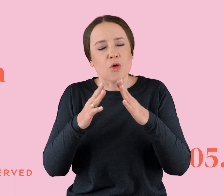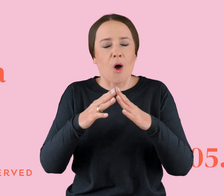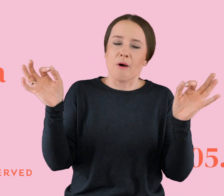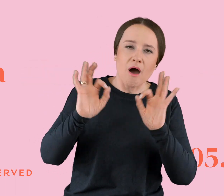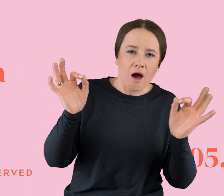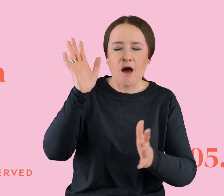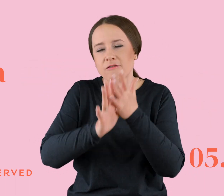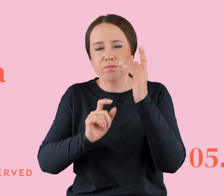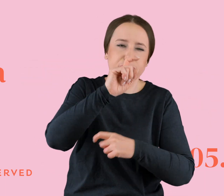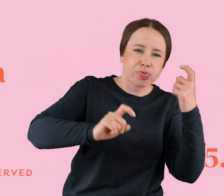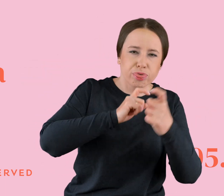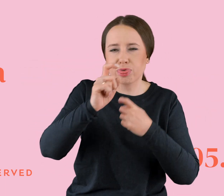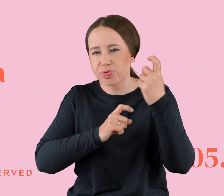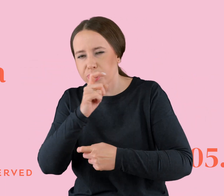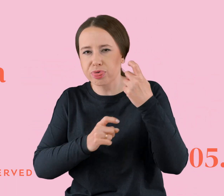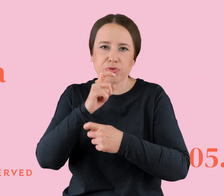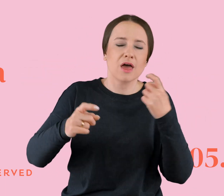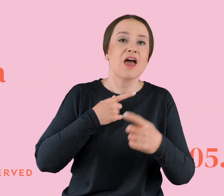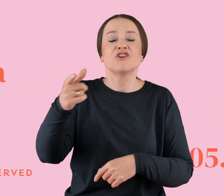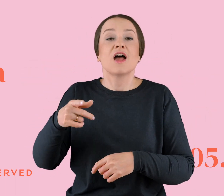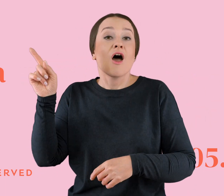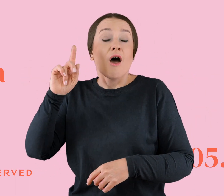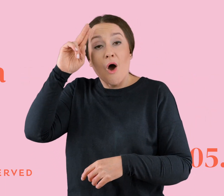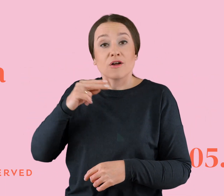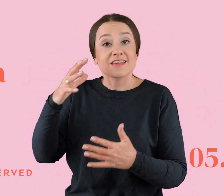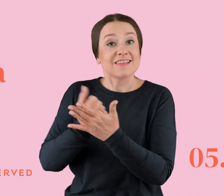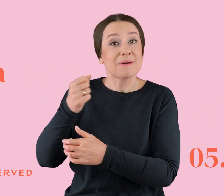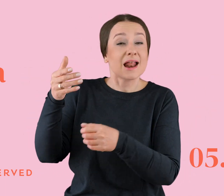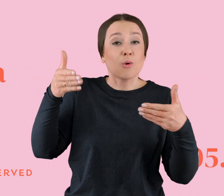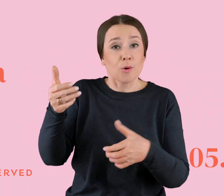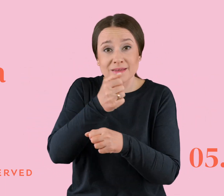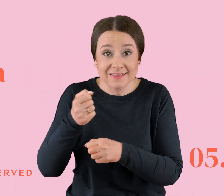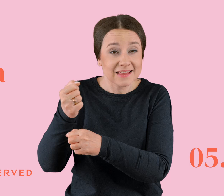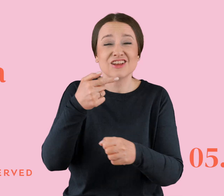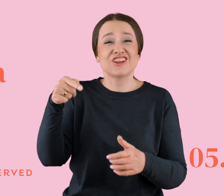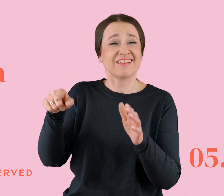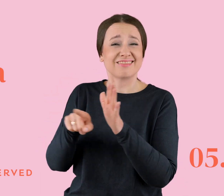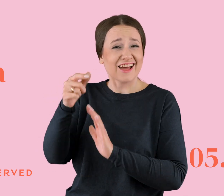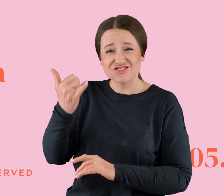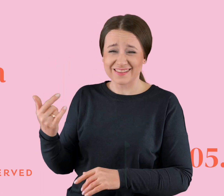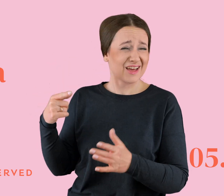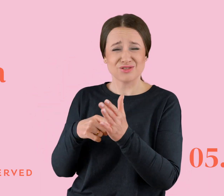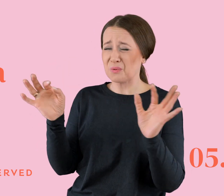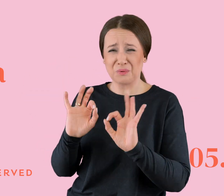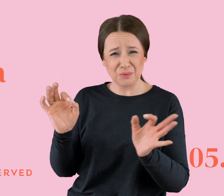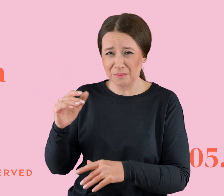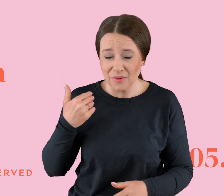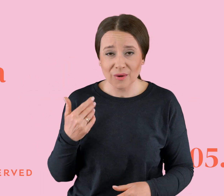do tego swojego klubu ze striptizem i tam się działy dla dziecka rzeczy niestworzone i bardzo szkodliwe. I ogólnie bardzo mi z tego powodu